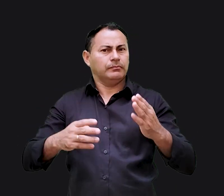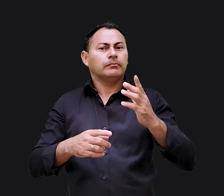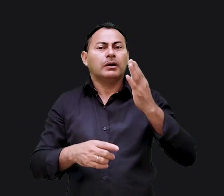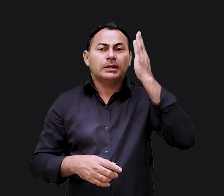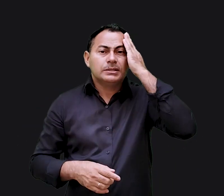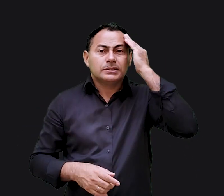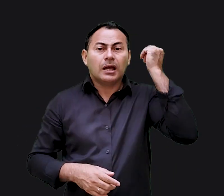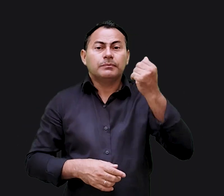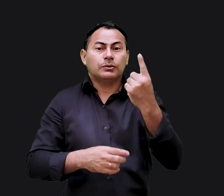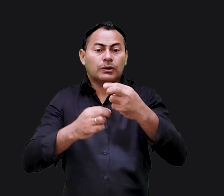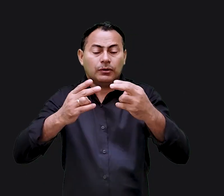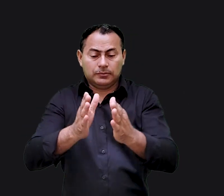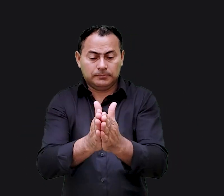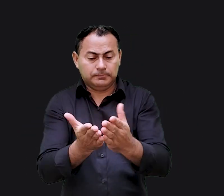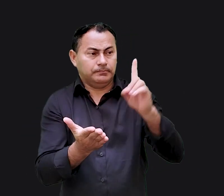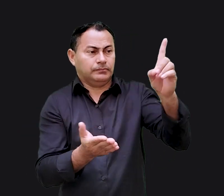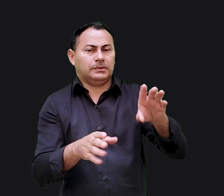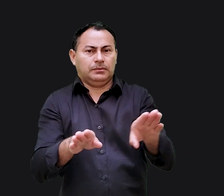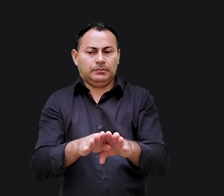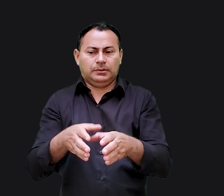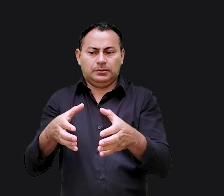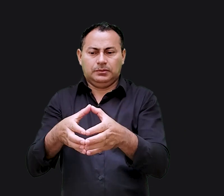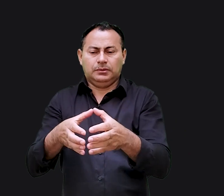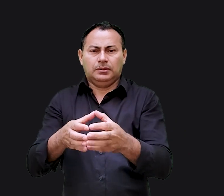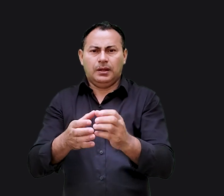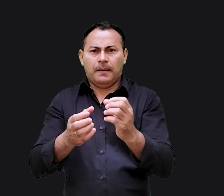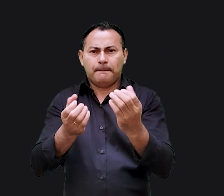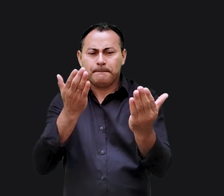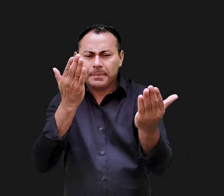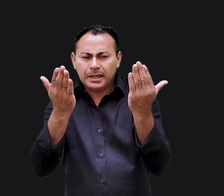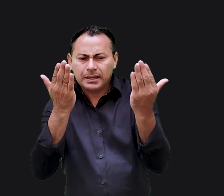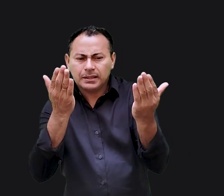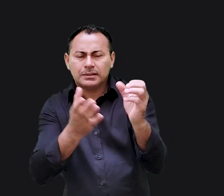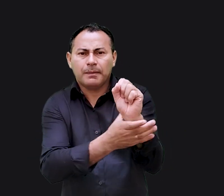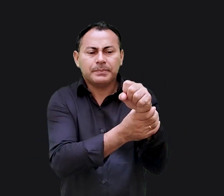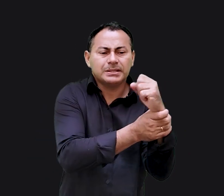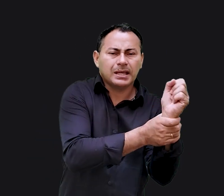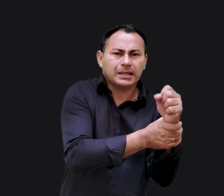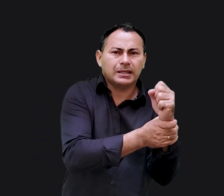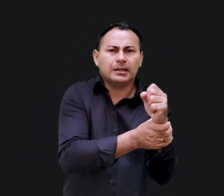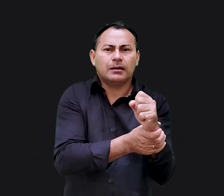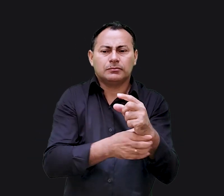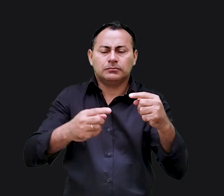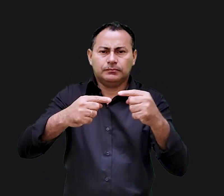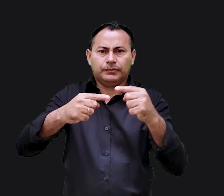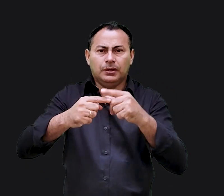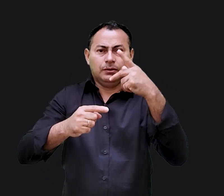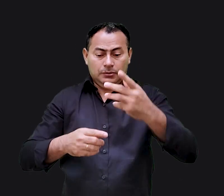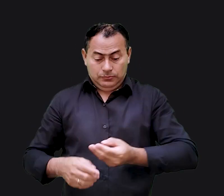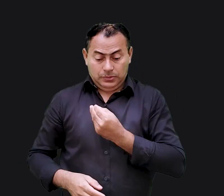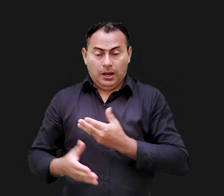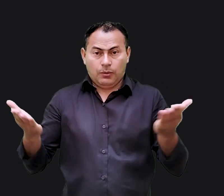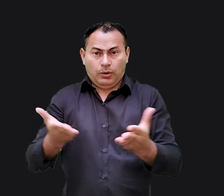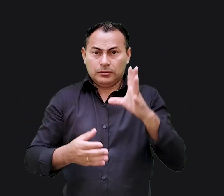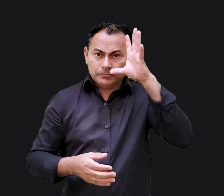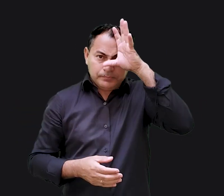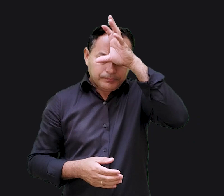mas sabe de uma coisa tanto a bíblia como uma corrente na psiquiatria concorda com essa frase o seu presente pode ser